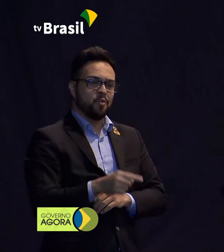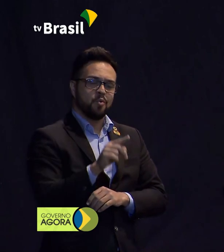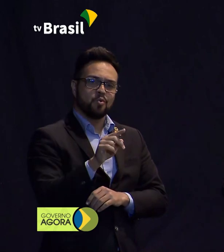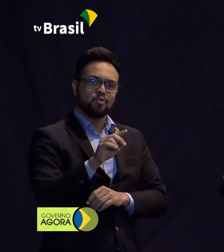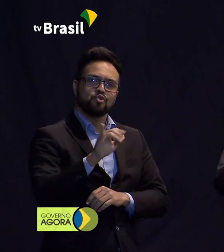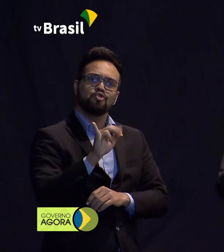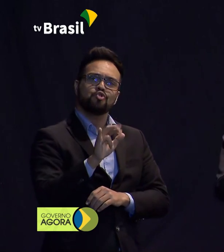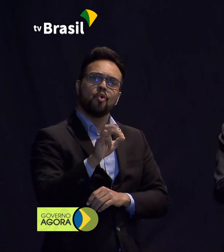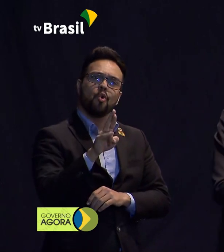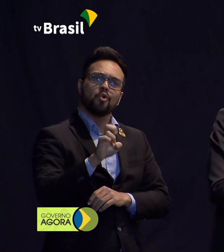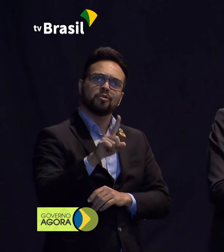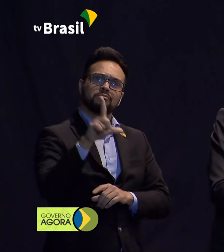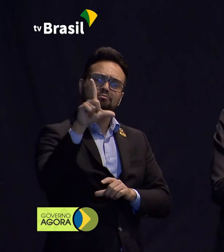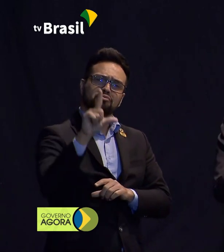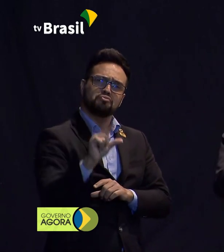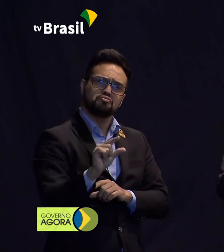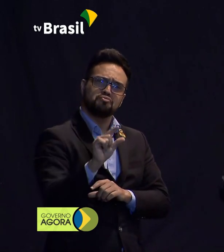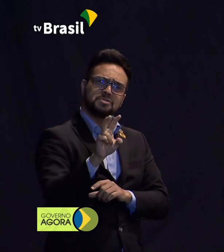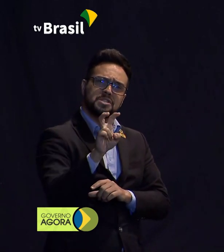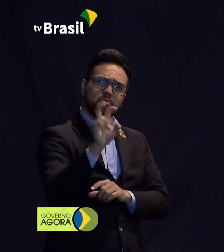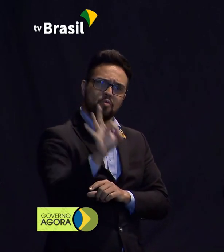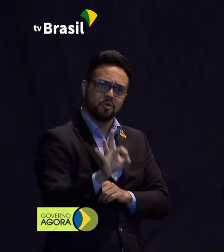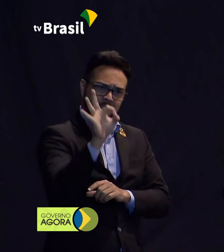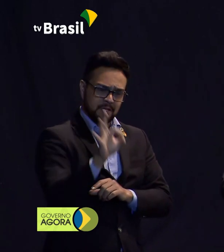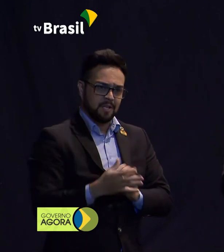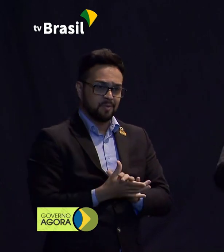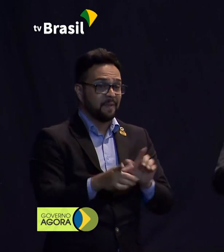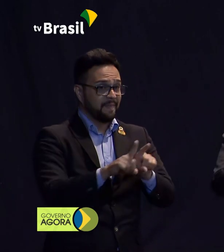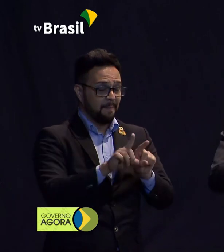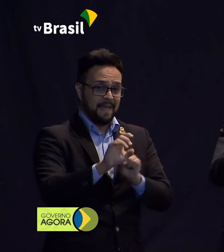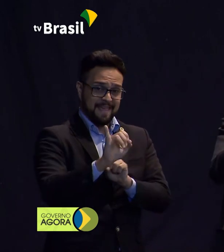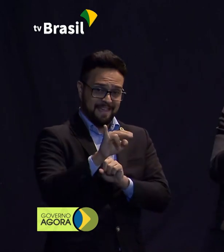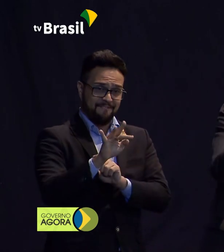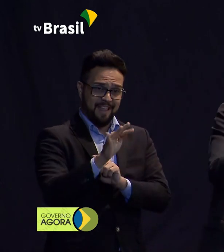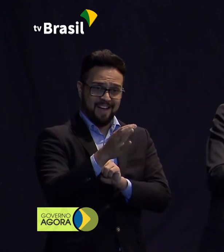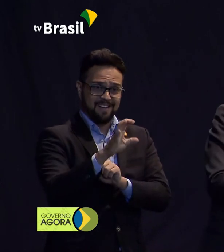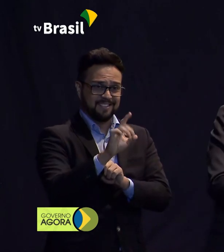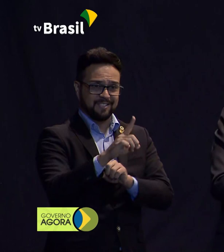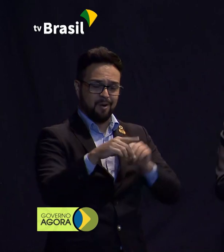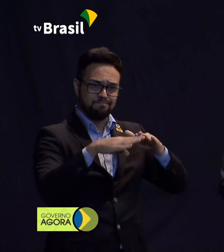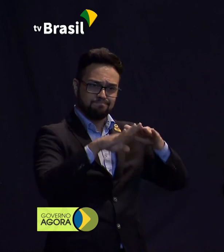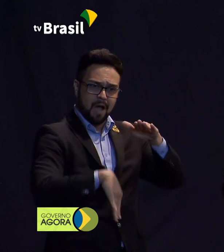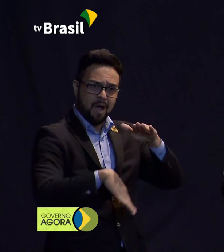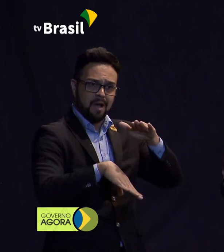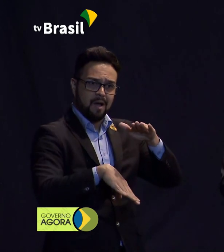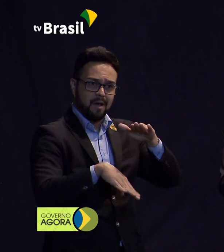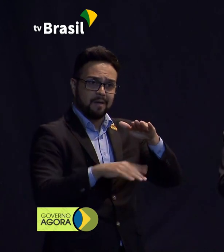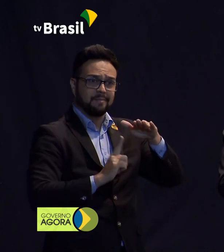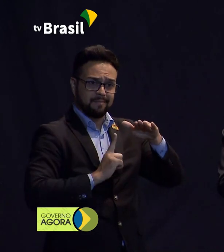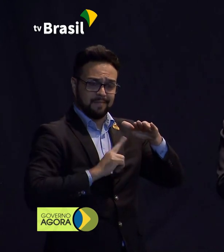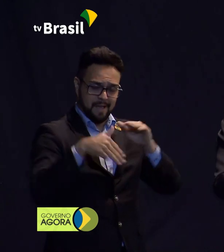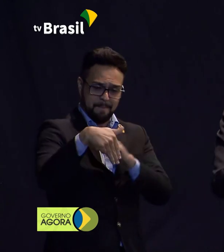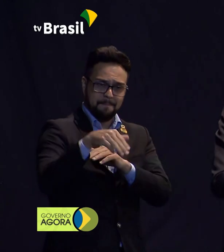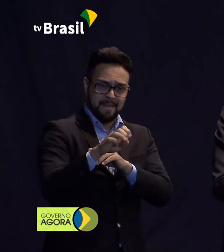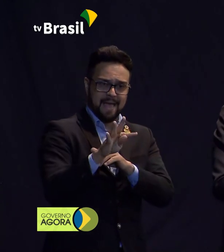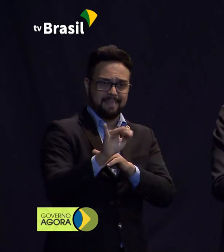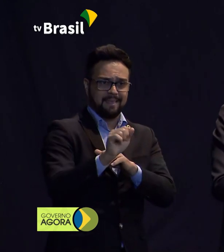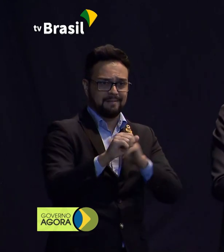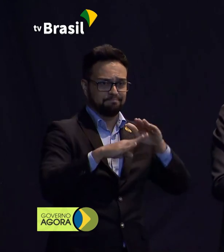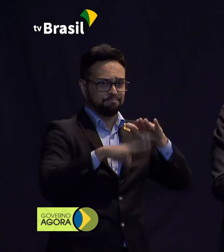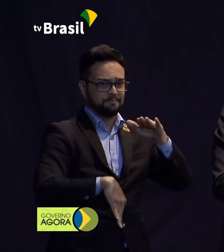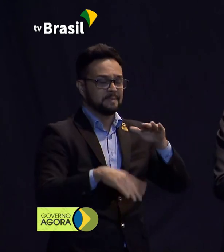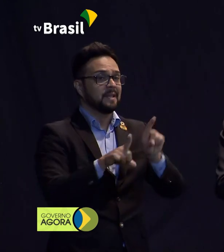uma inflação prevista abaixo da média da meta, o risco Brasil